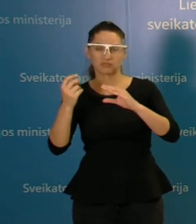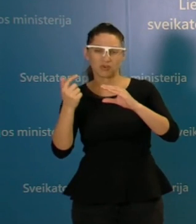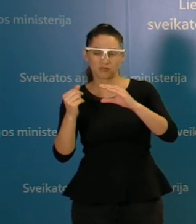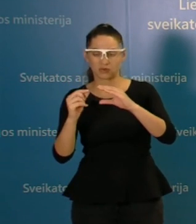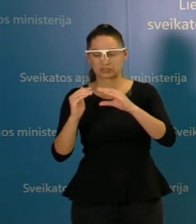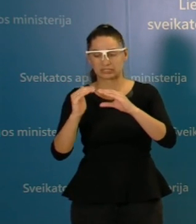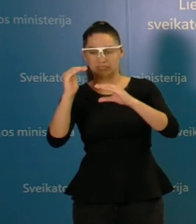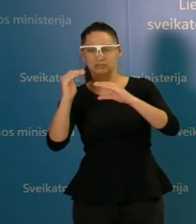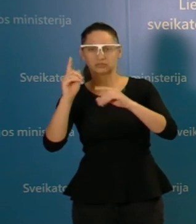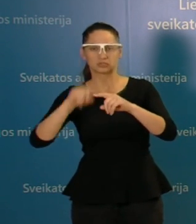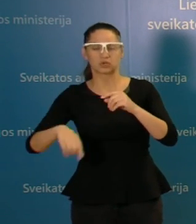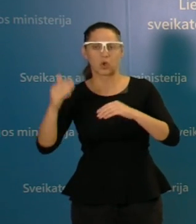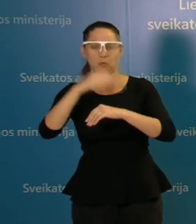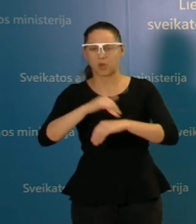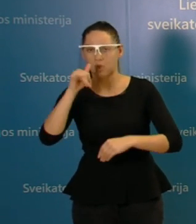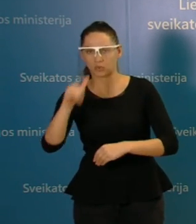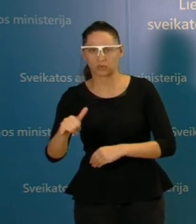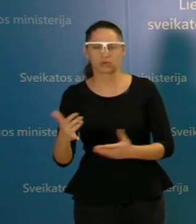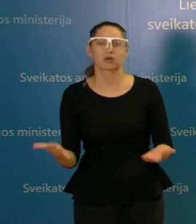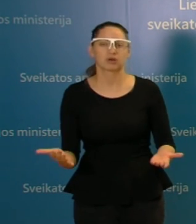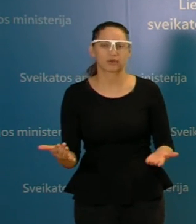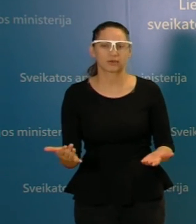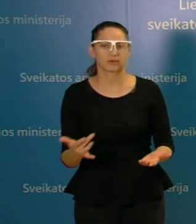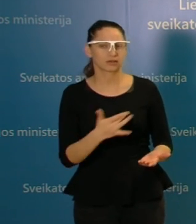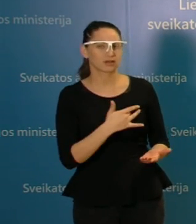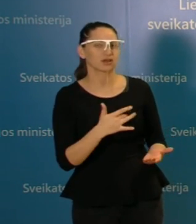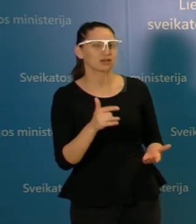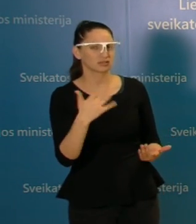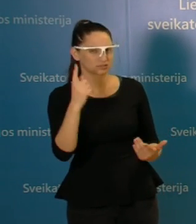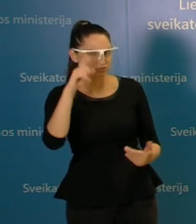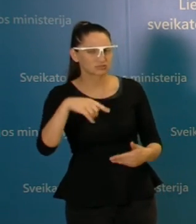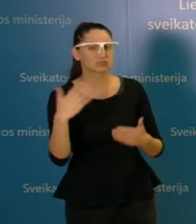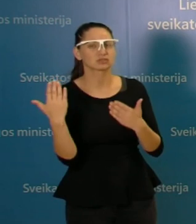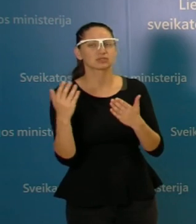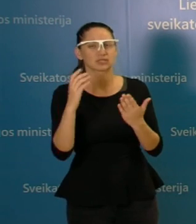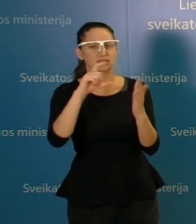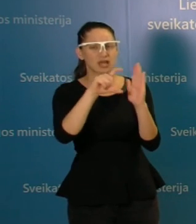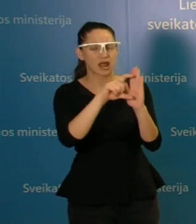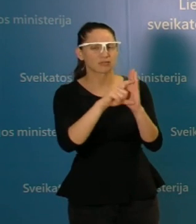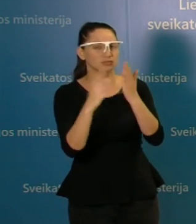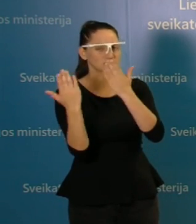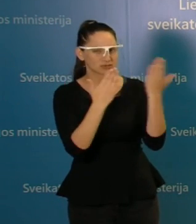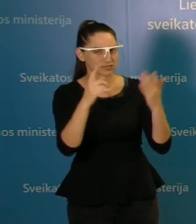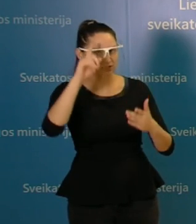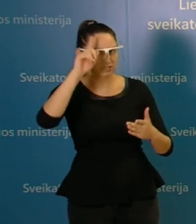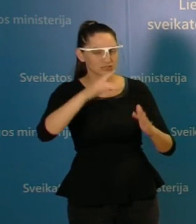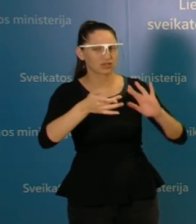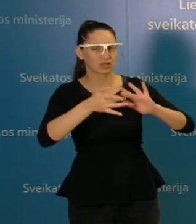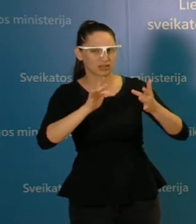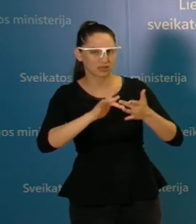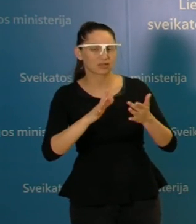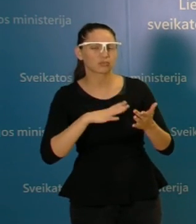atimama. Ir čia turbūt bus atskaitęs buvo straipsnis į interneto